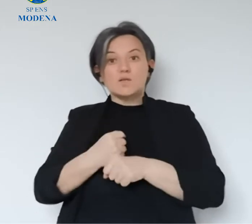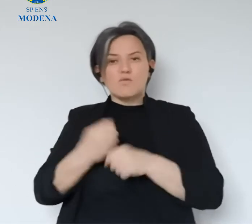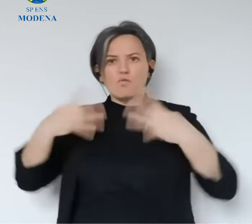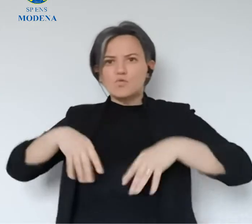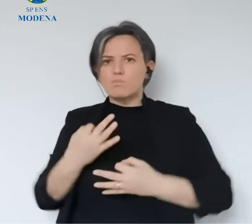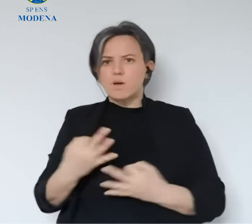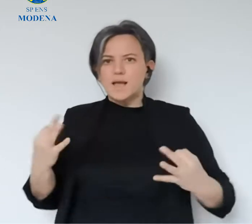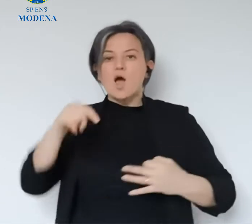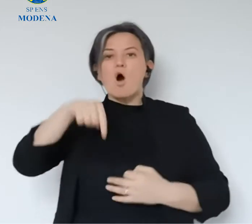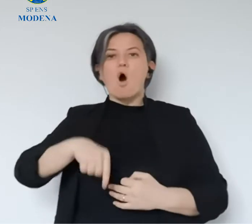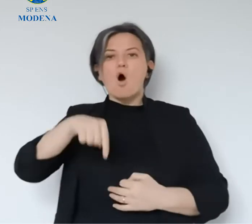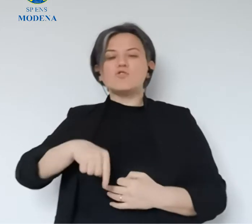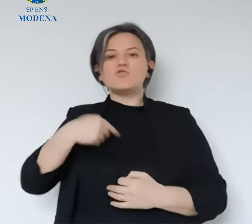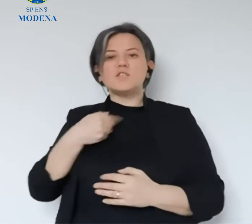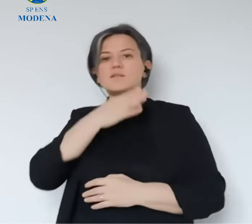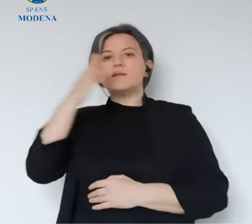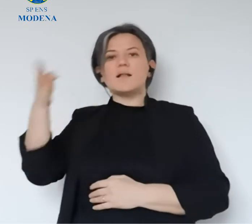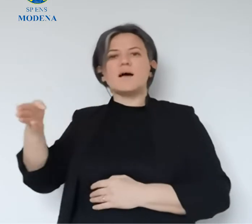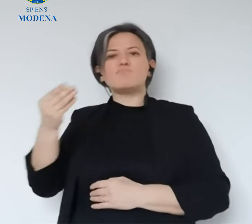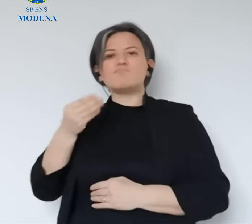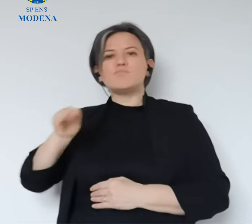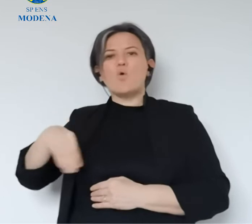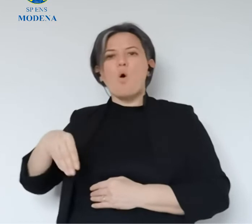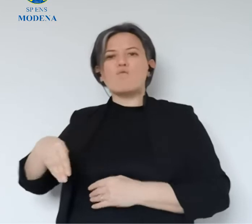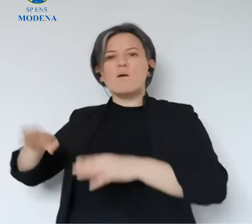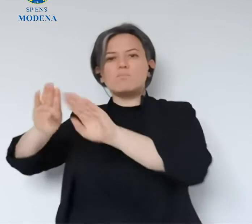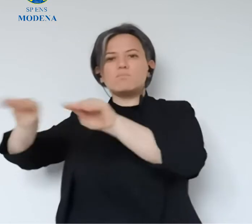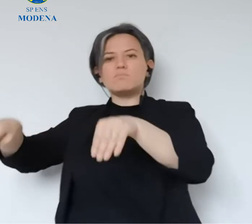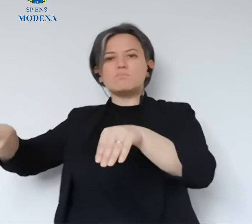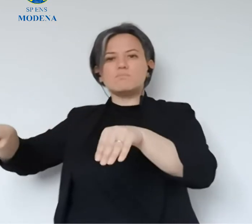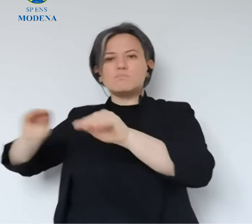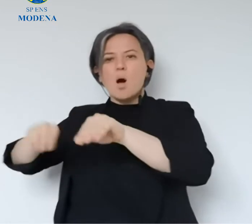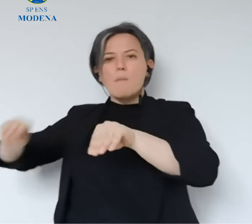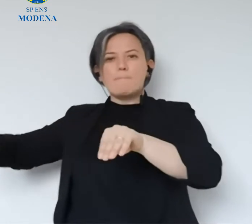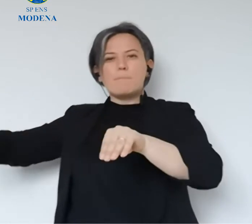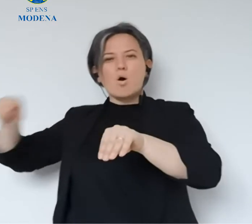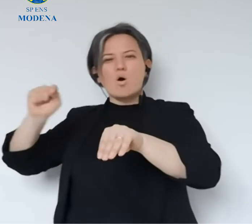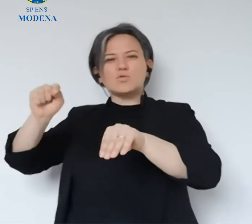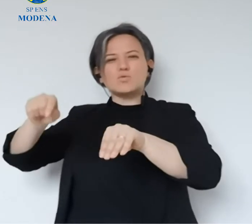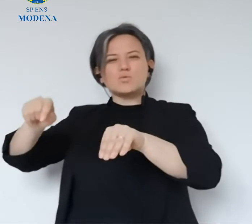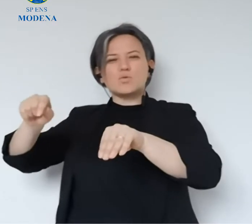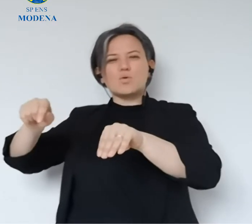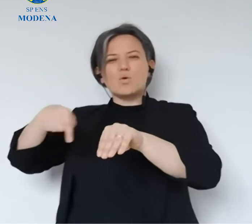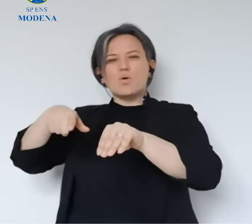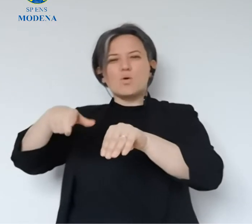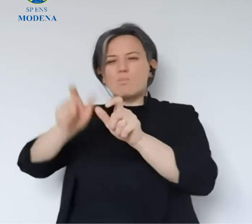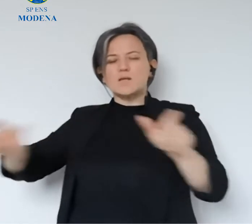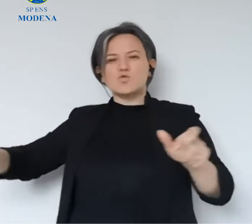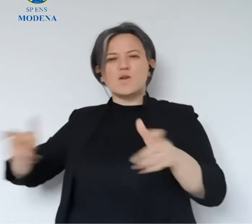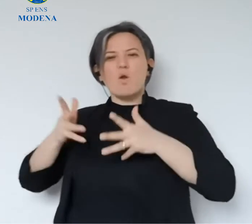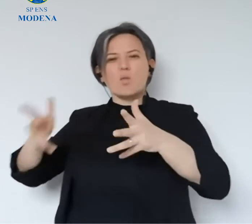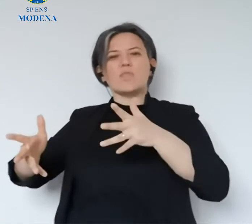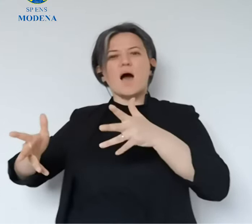messo su questa pagina, è un'operazione che sta funzionando molto bene, io oggi sono andato anche a trovare i volontari che